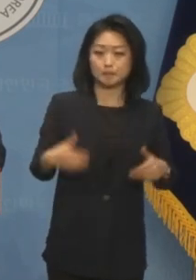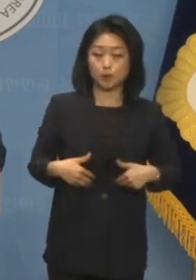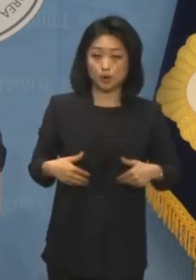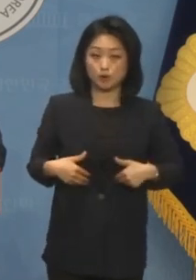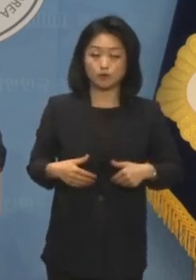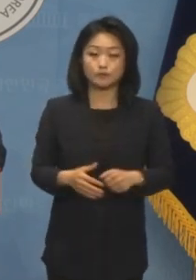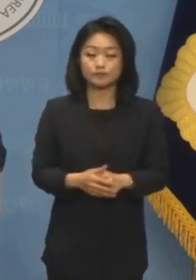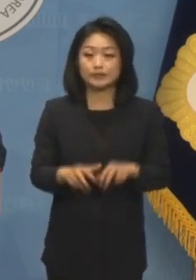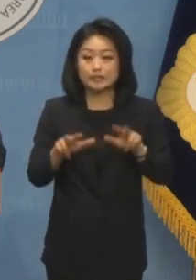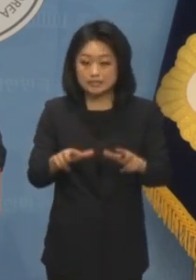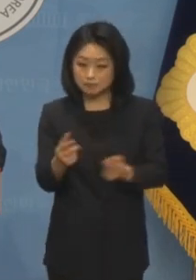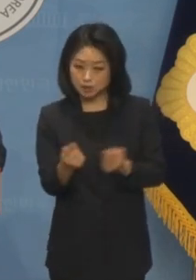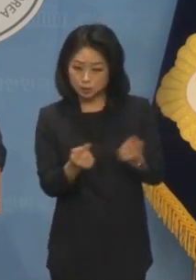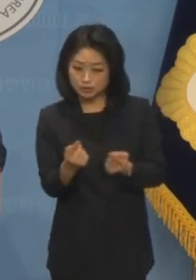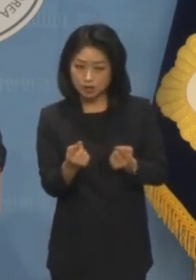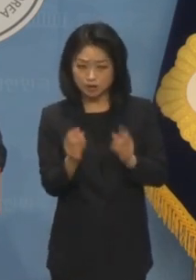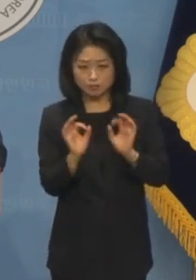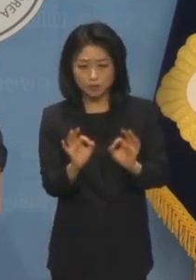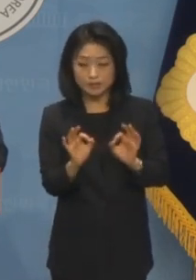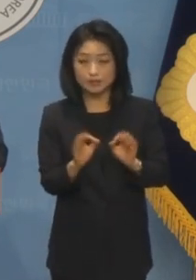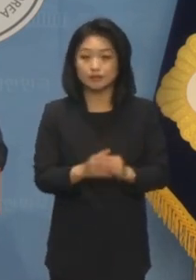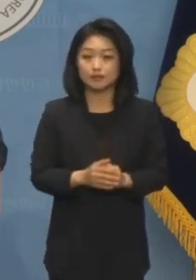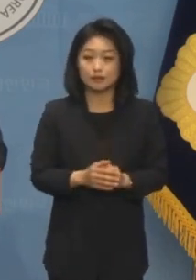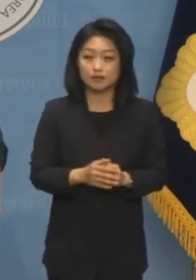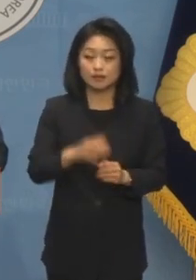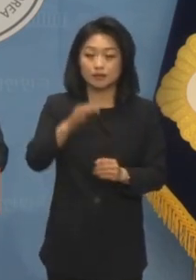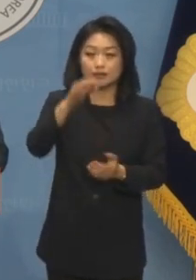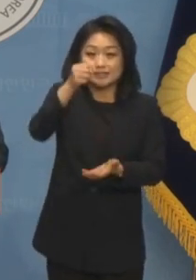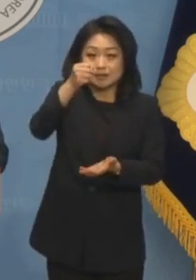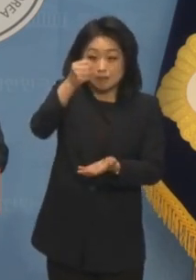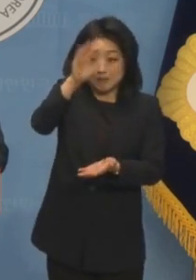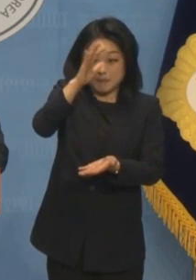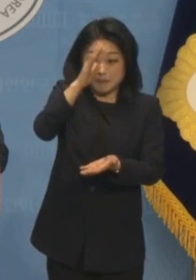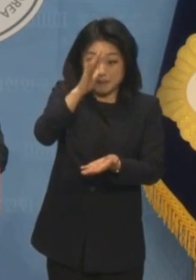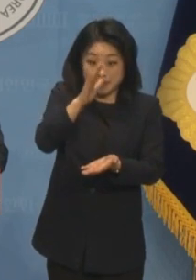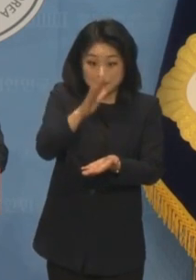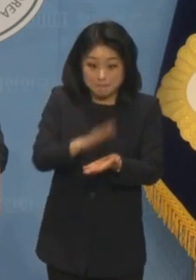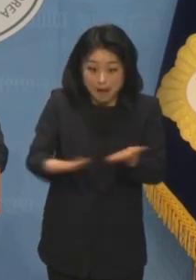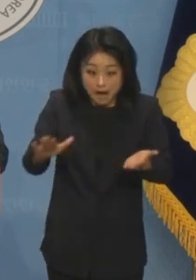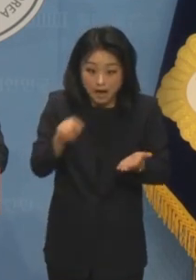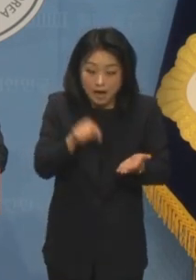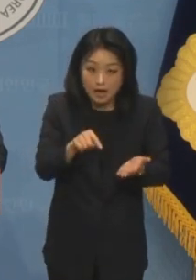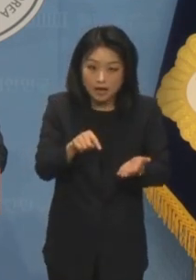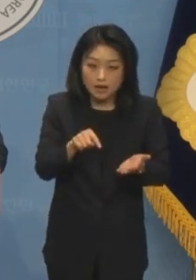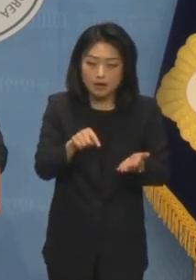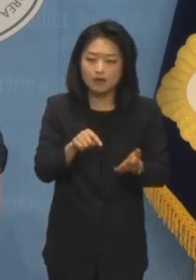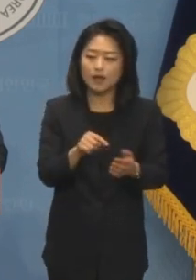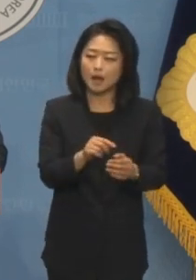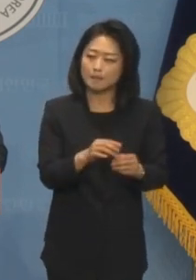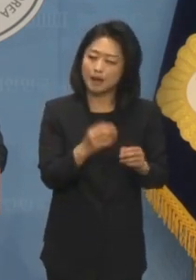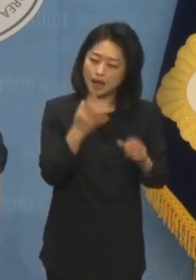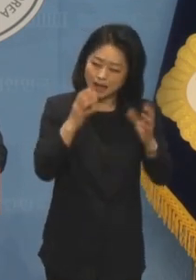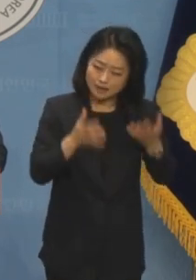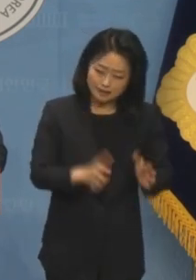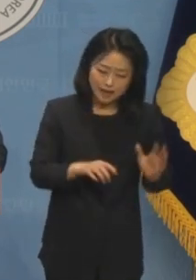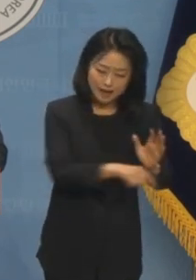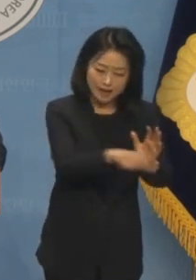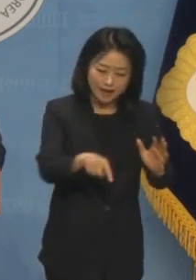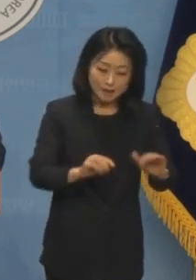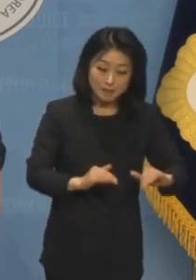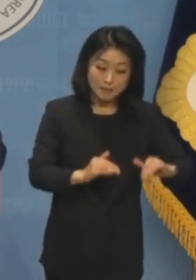모수조정의 틀 안에서는 고갈시점의 미래세대가 소득의 30에서 40%를 보험료로 납부해야만 합니다.